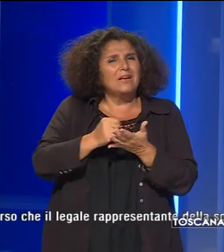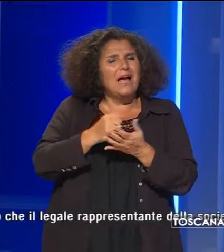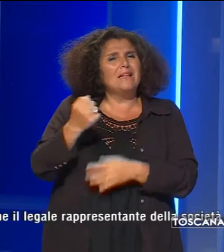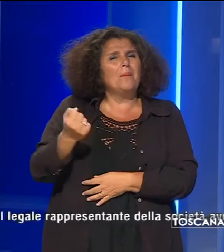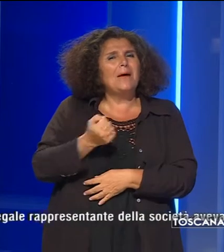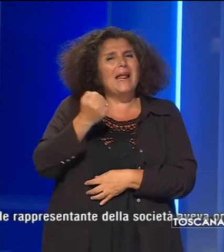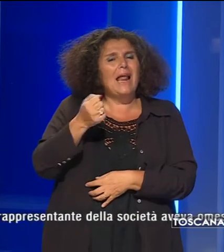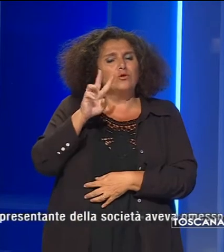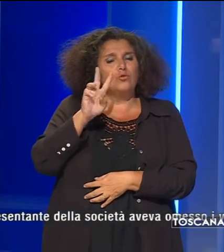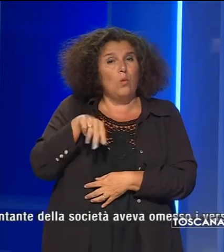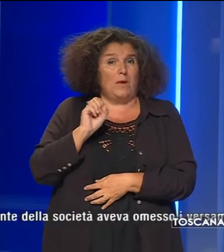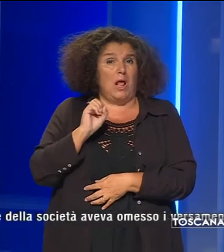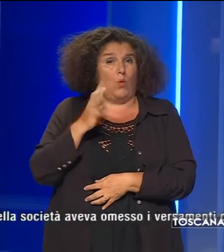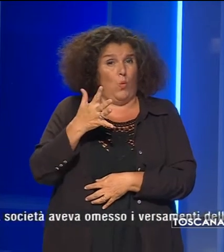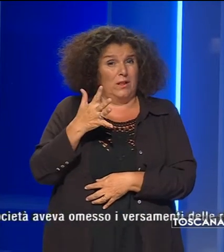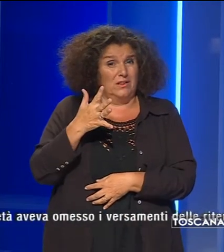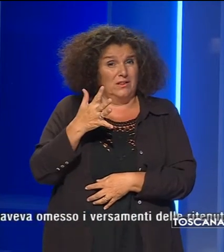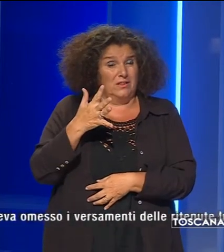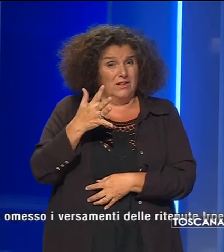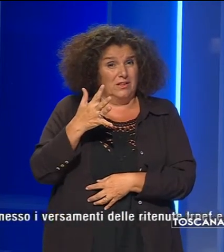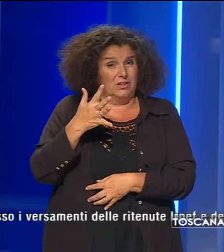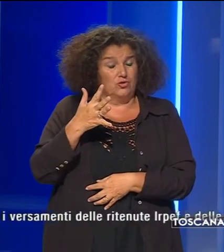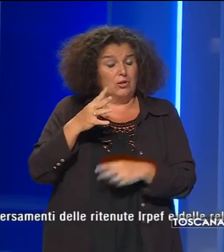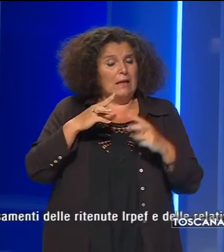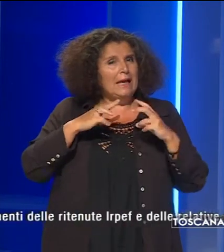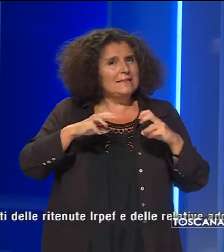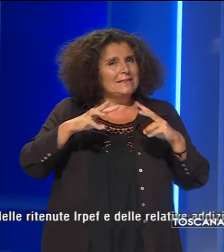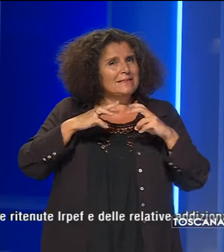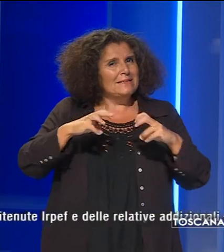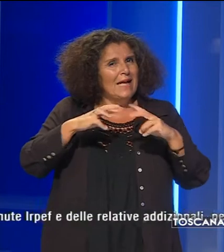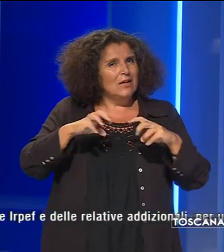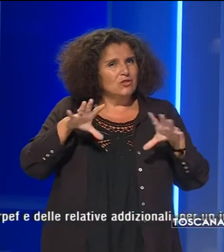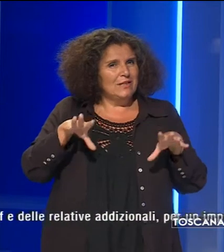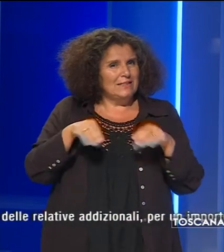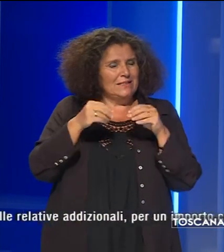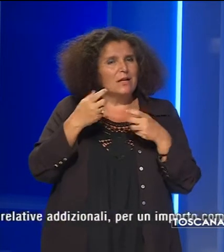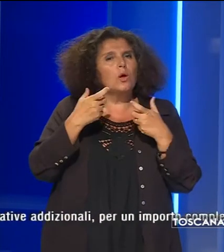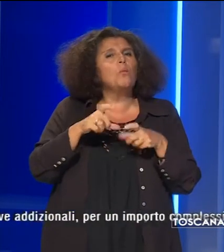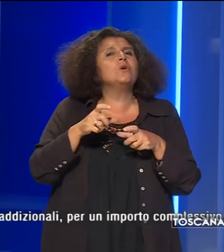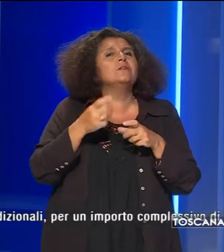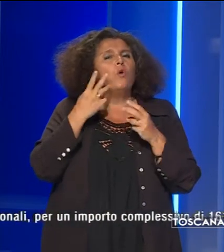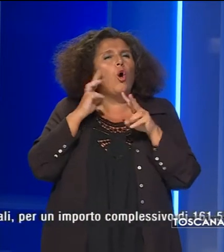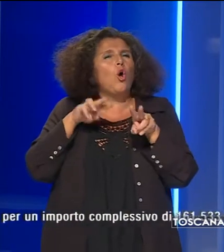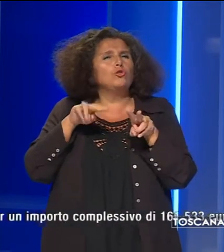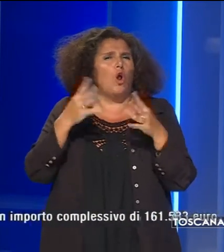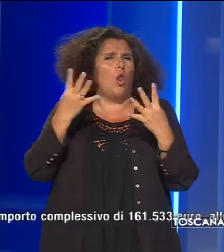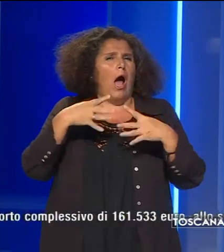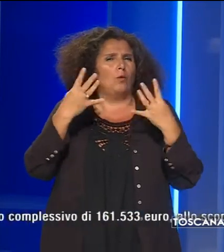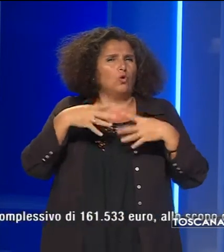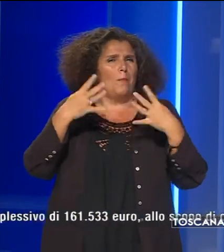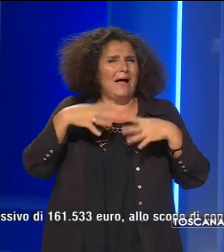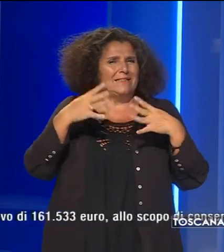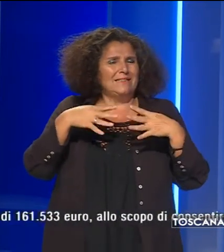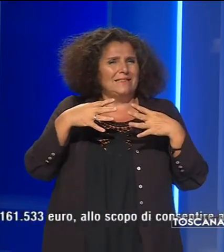d'imposta 2015. Dalle indagini partite in seguito a un controllo automatizzato della